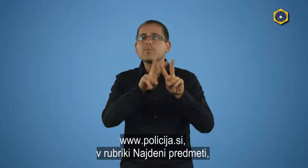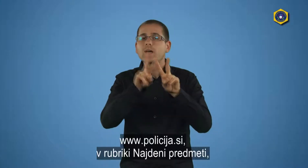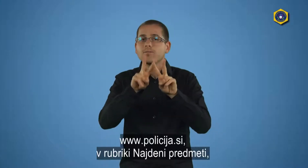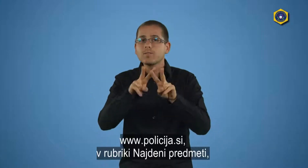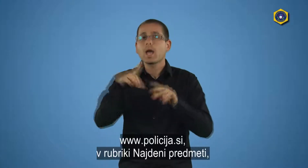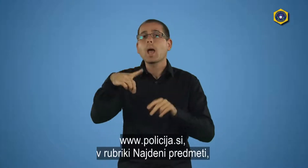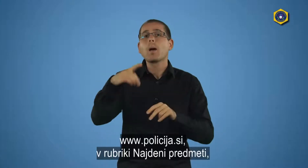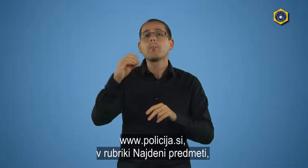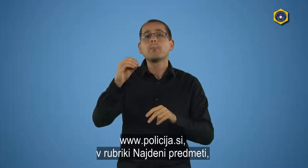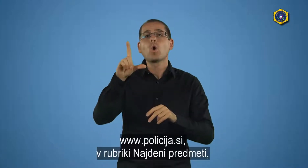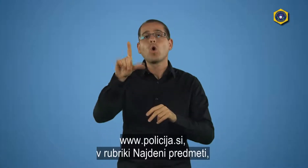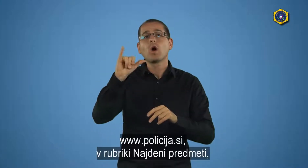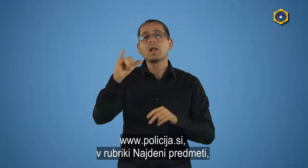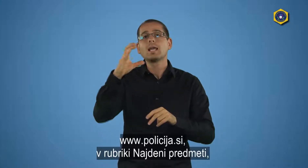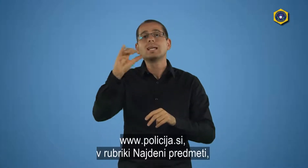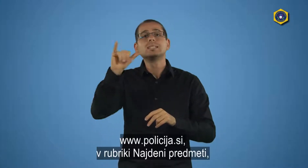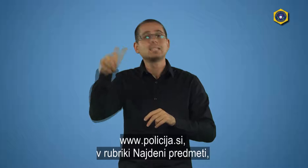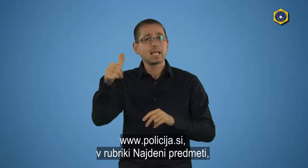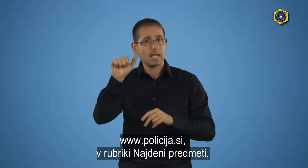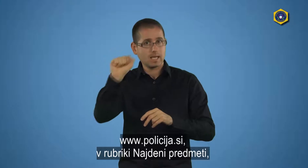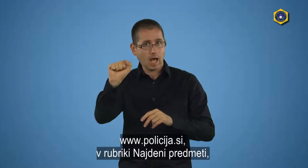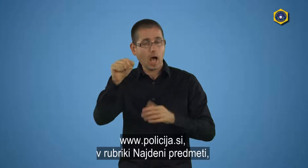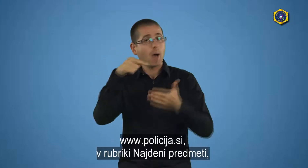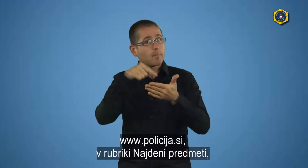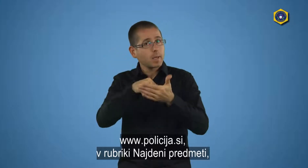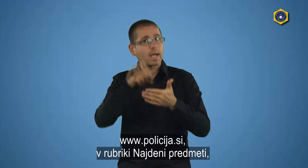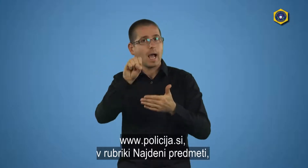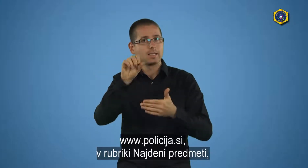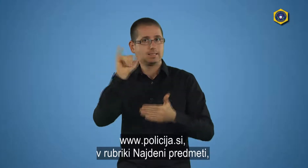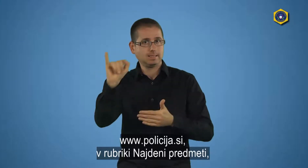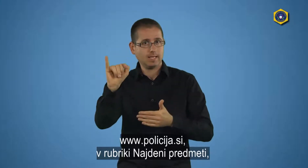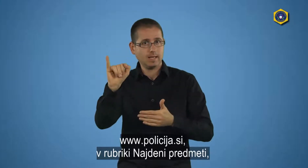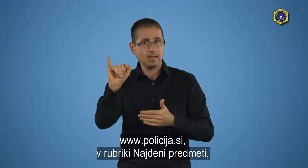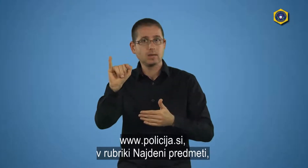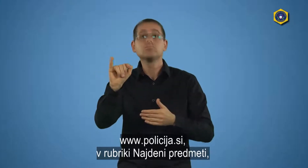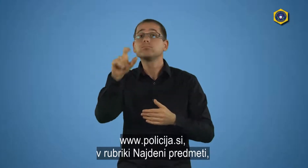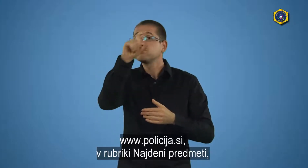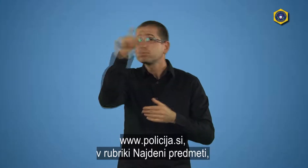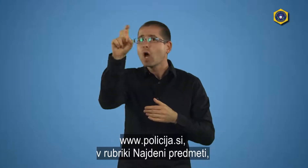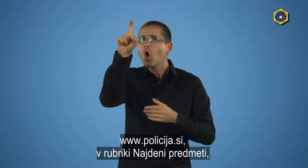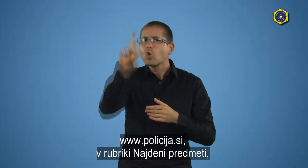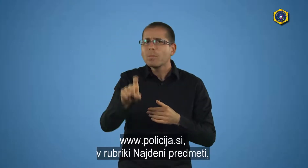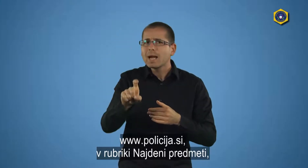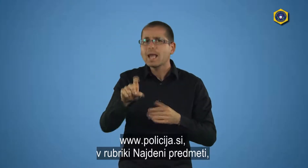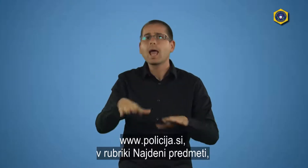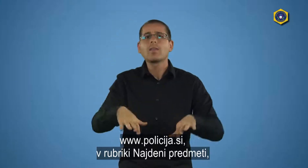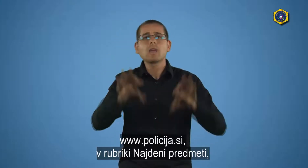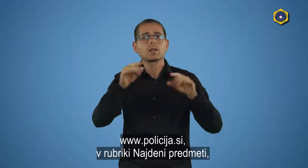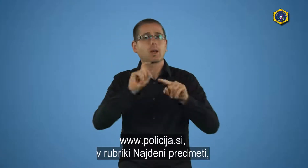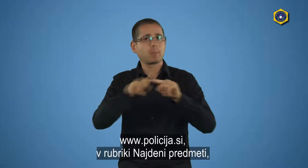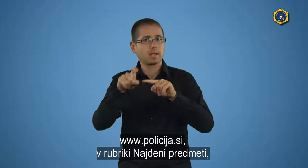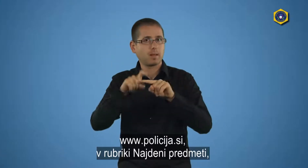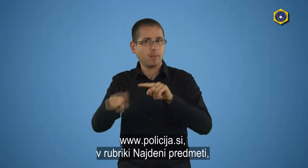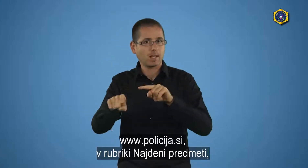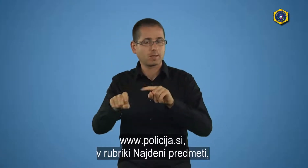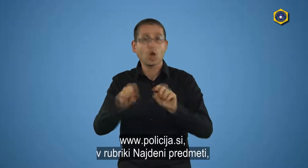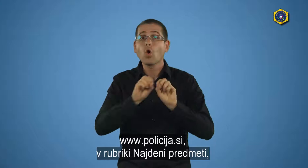.policija.si v rubriki Najdeni predmeti objavljamo se z nam vseh najdenih stvari.